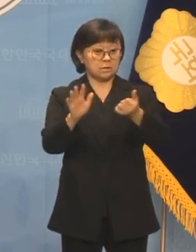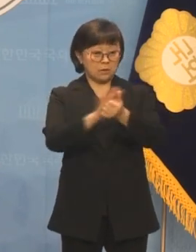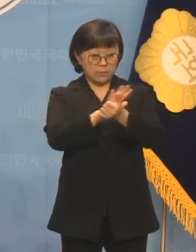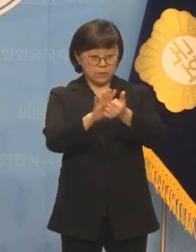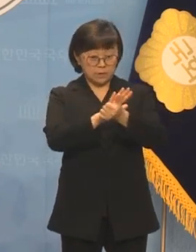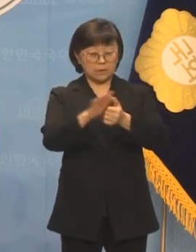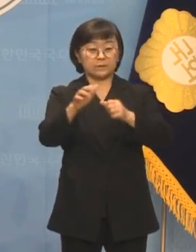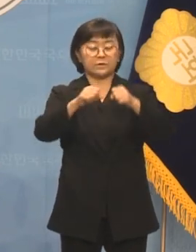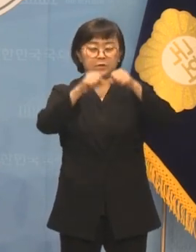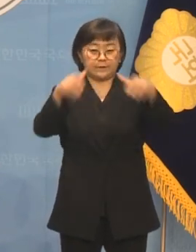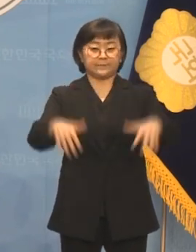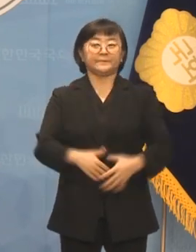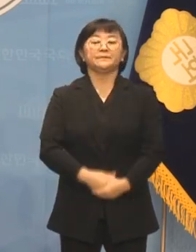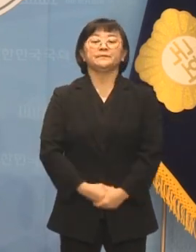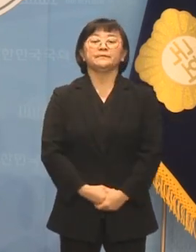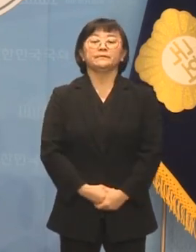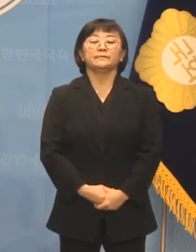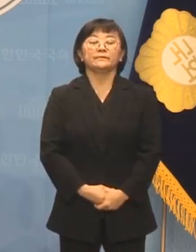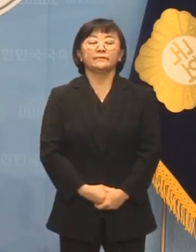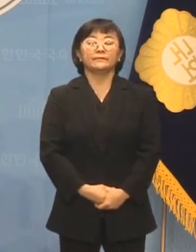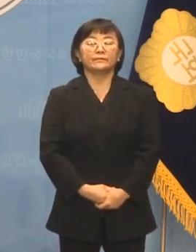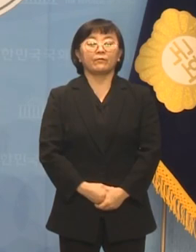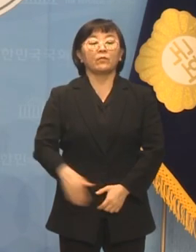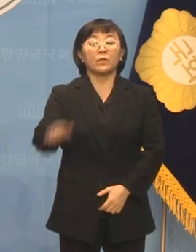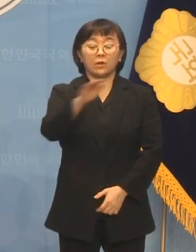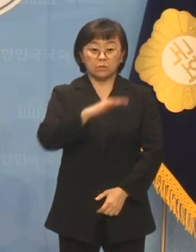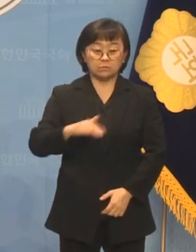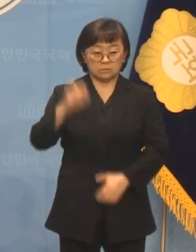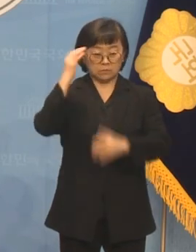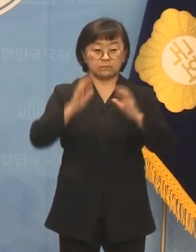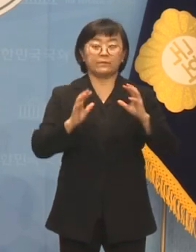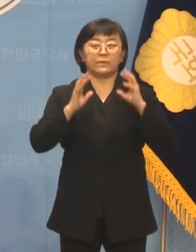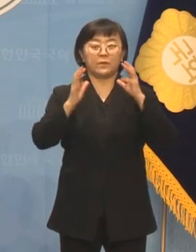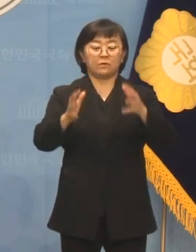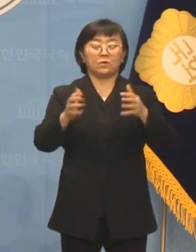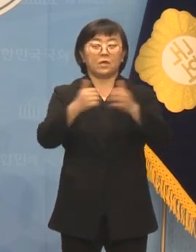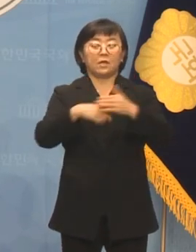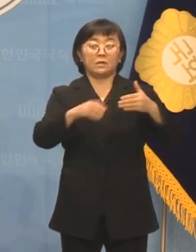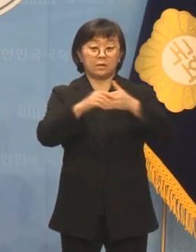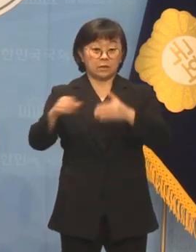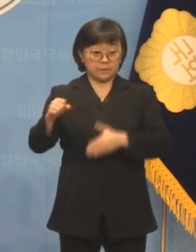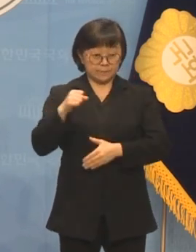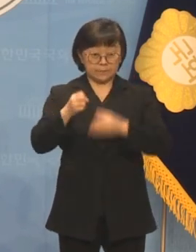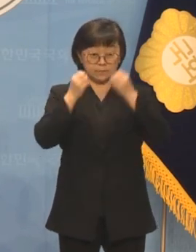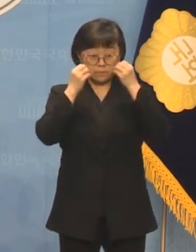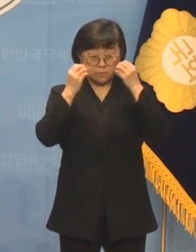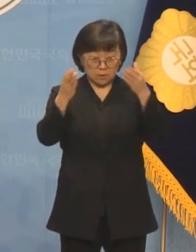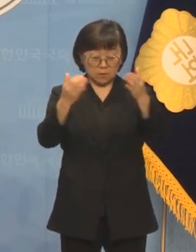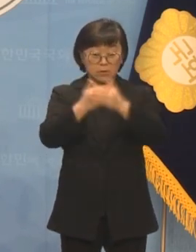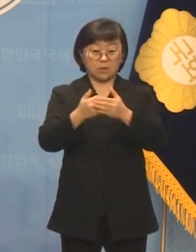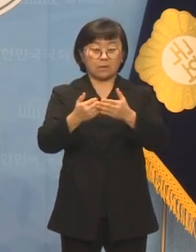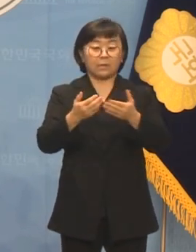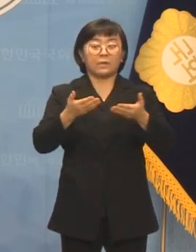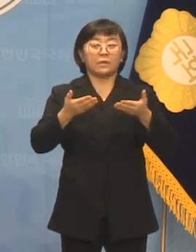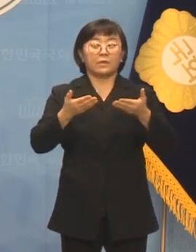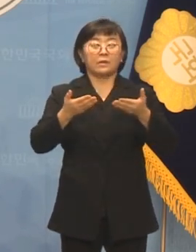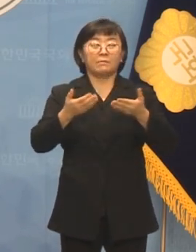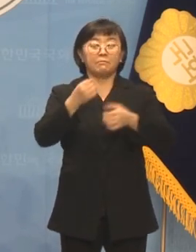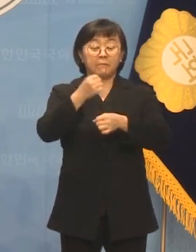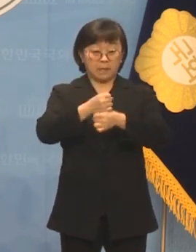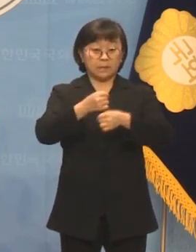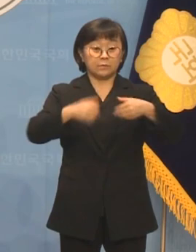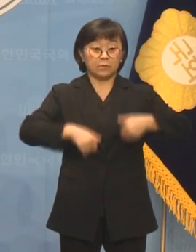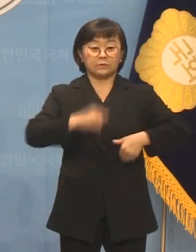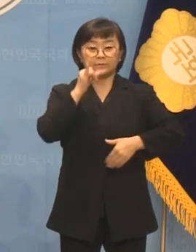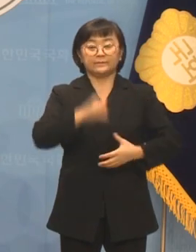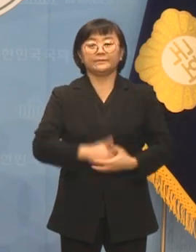체제입니다. 우린 대한민국의 국회 리더십을 새롭게 재탄생시킬 필요가 있습니다.